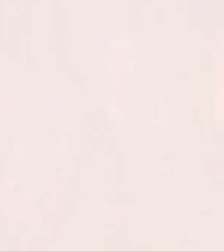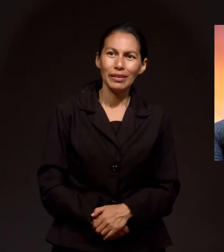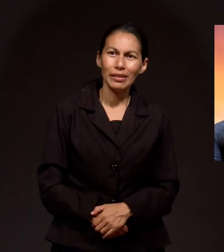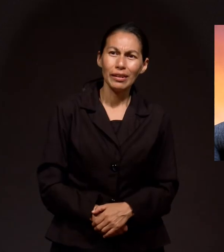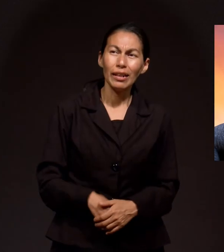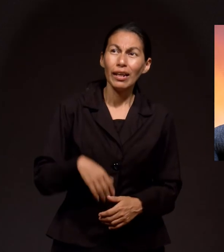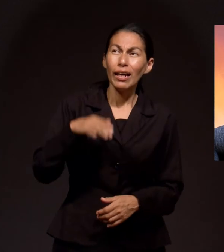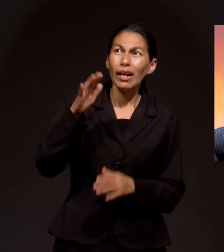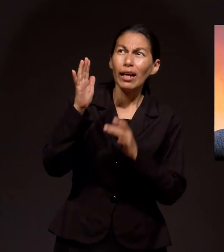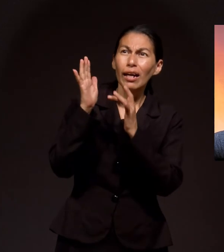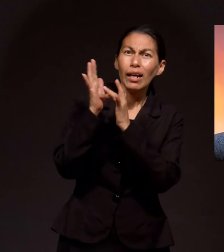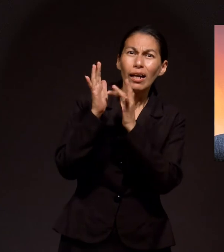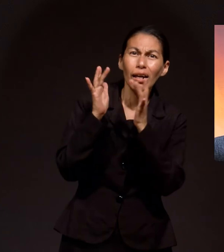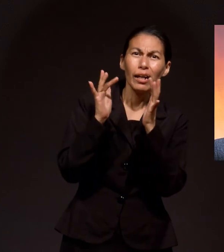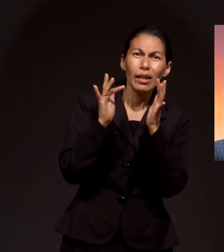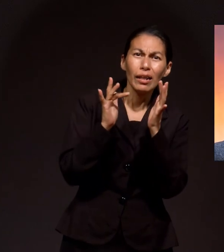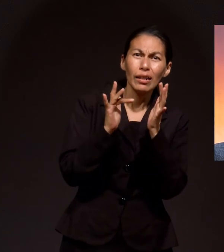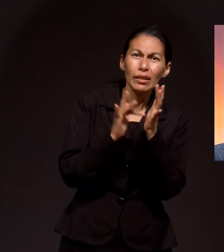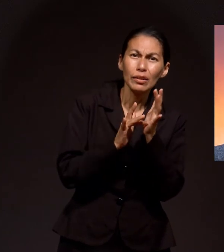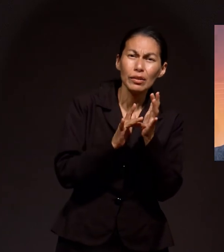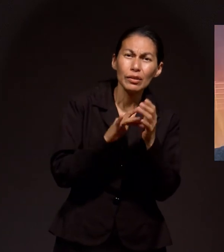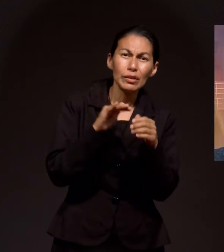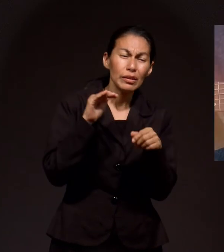Jesús te llama